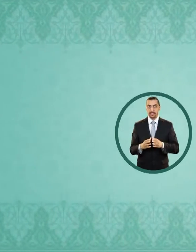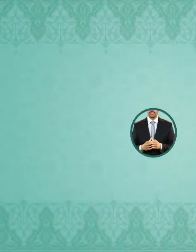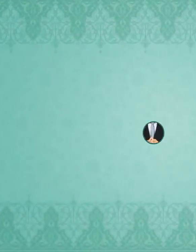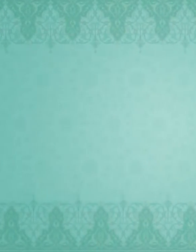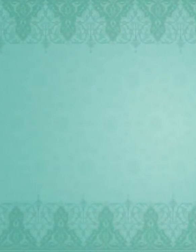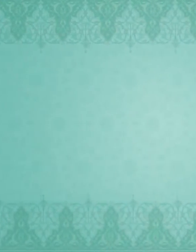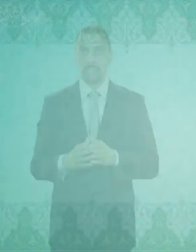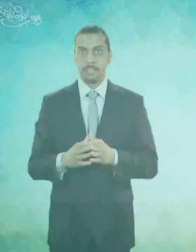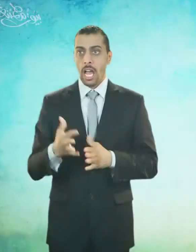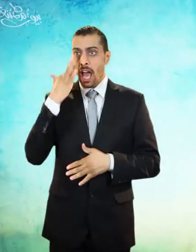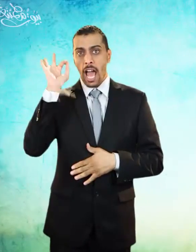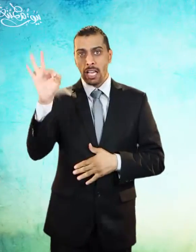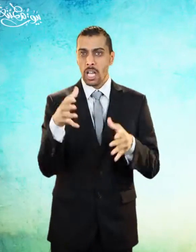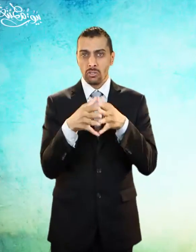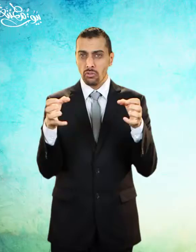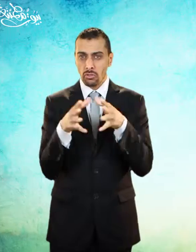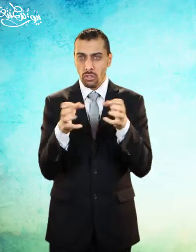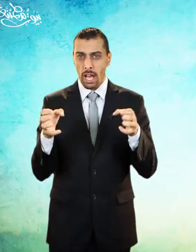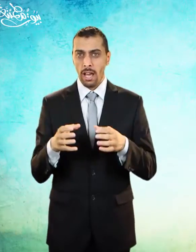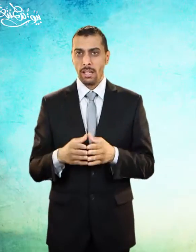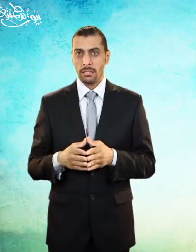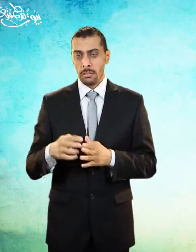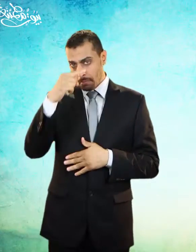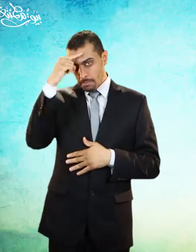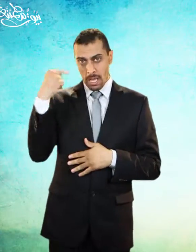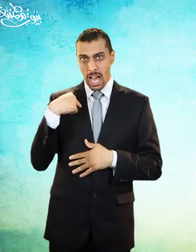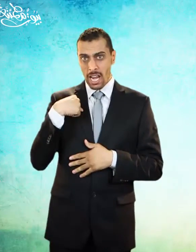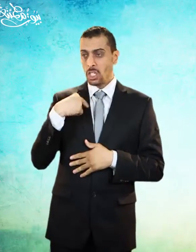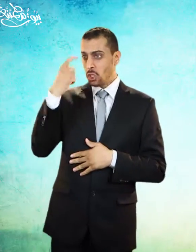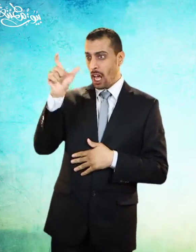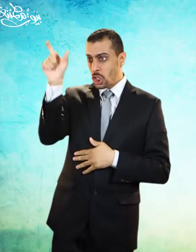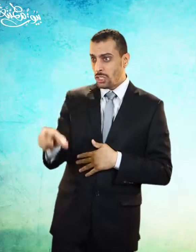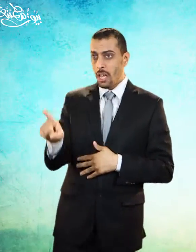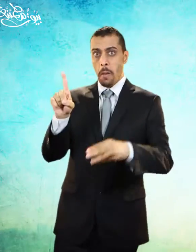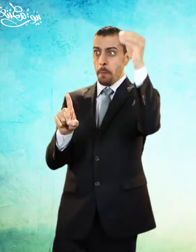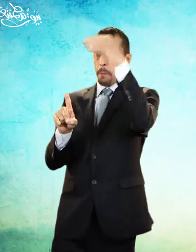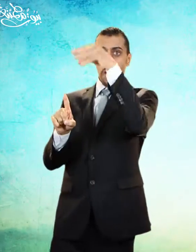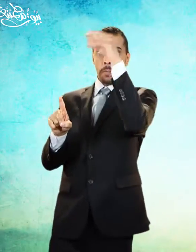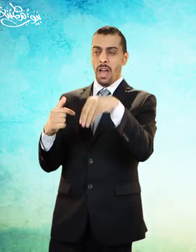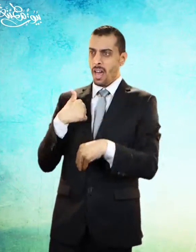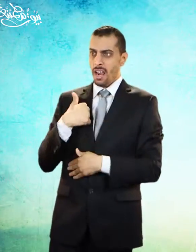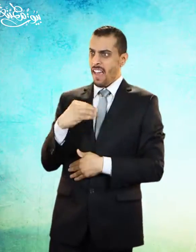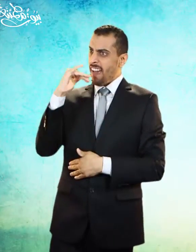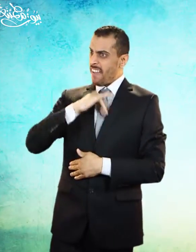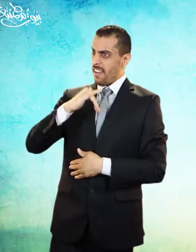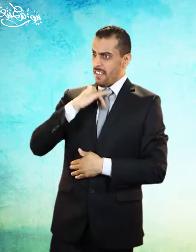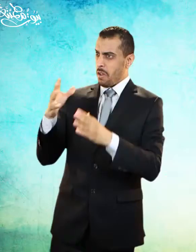الحسد هو أن يحب الحاسد أن تزول النعمة من المحسود